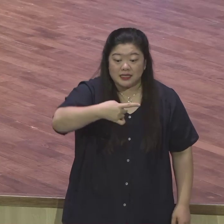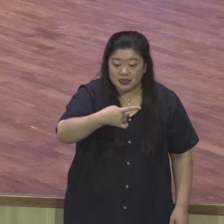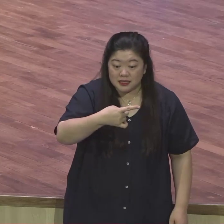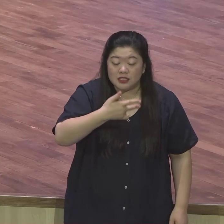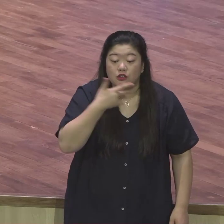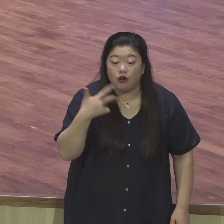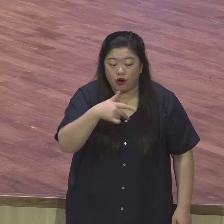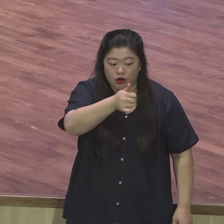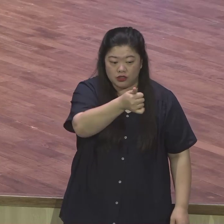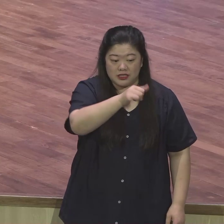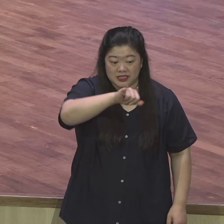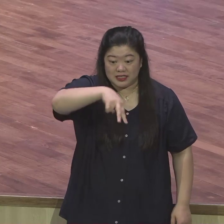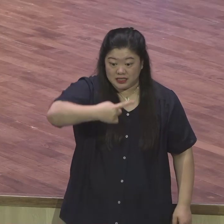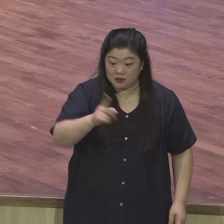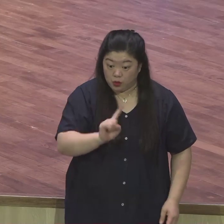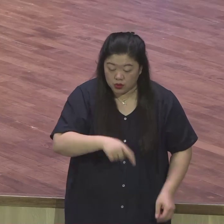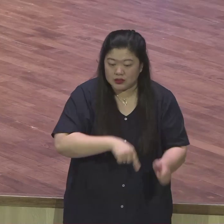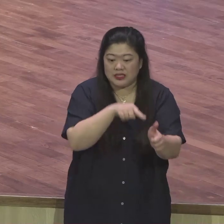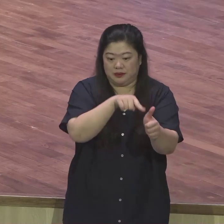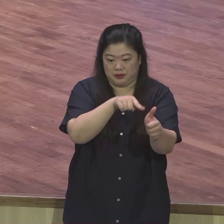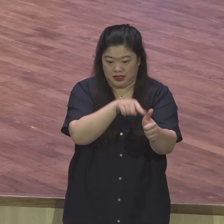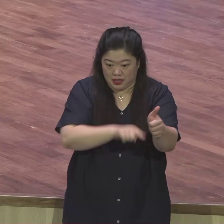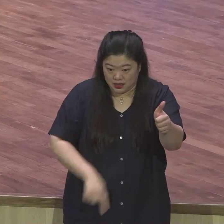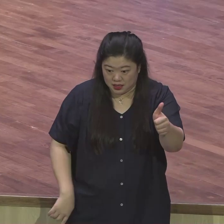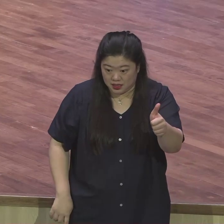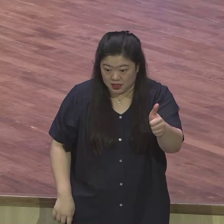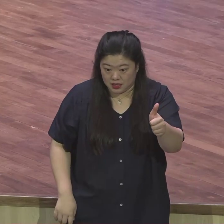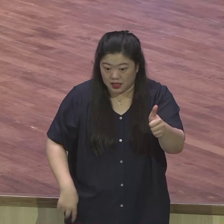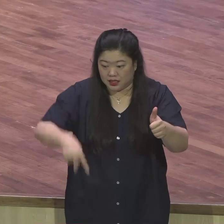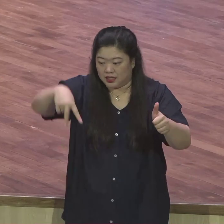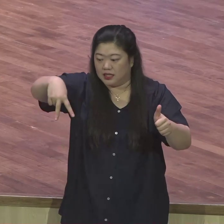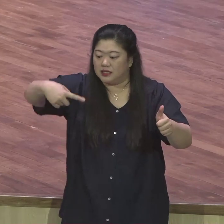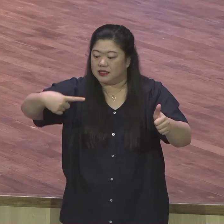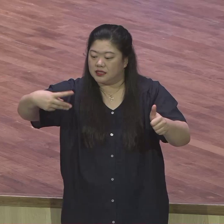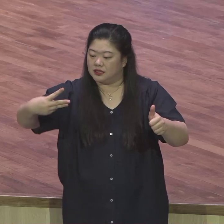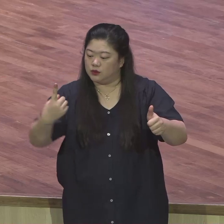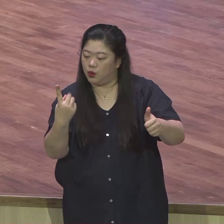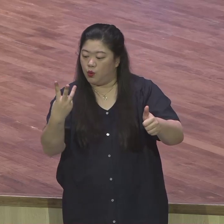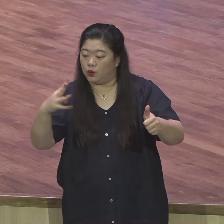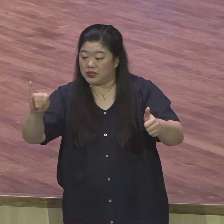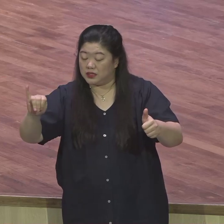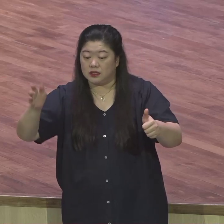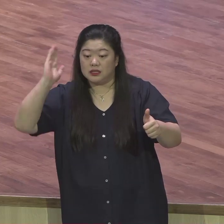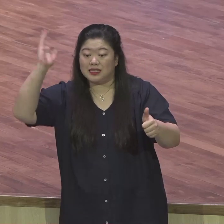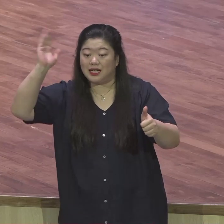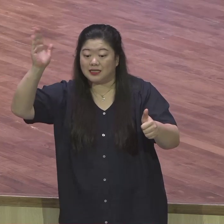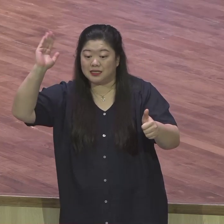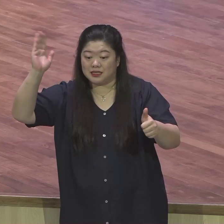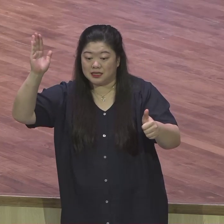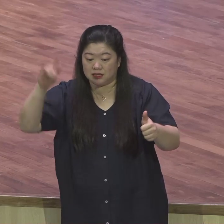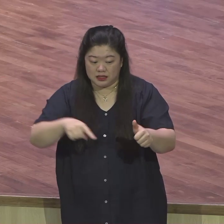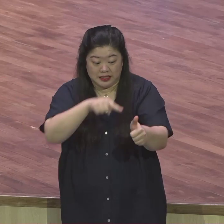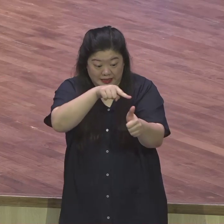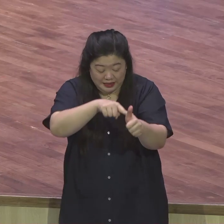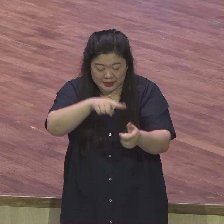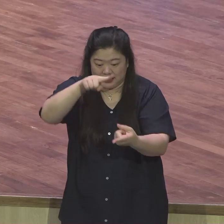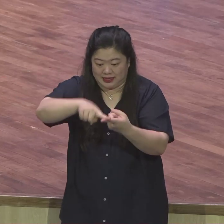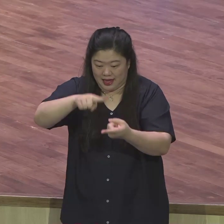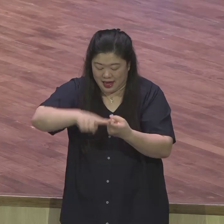있다니까요. 그런데 예수 안 믿는다. 웃기는 거예요. 역사 예수 그리스도의 구원 여정 속에 살고